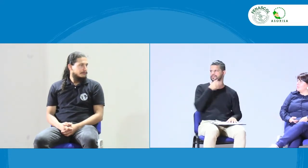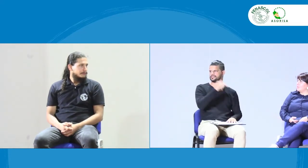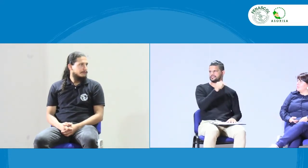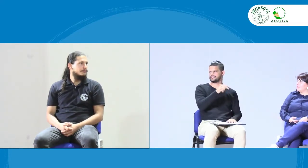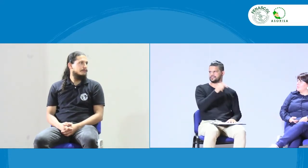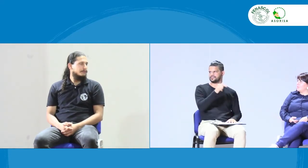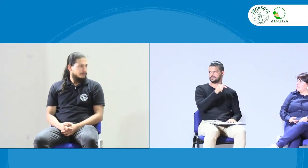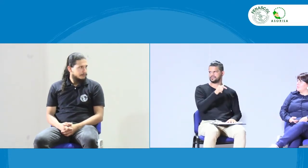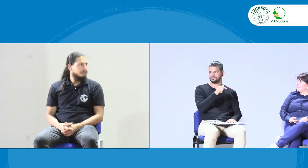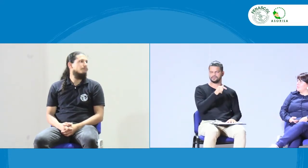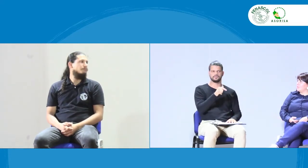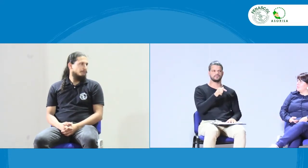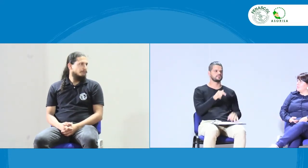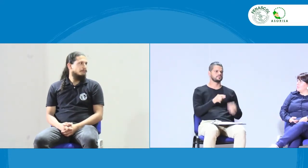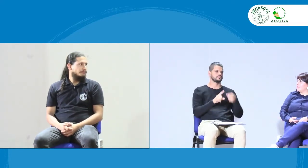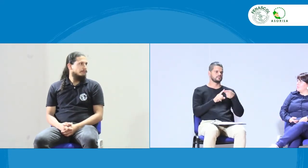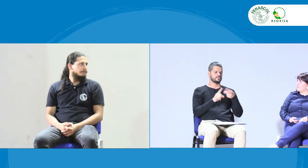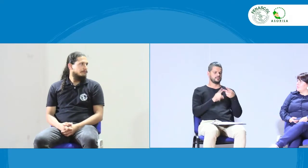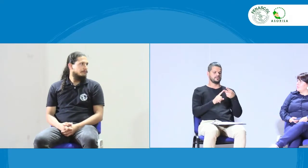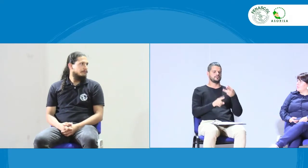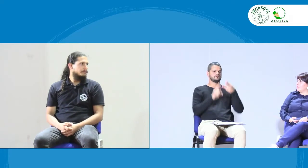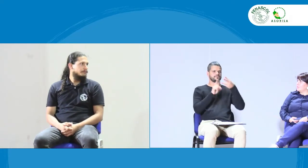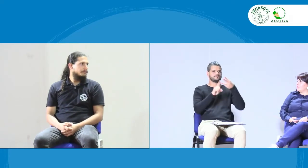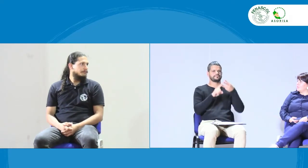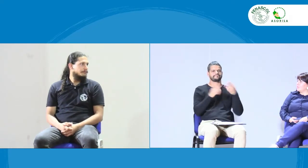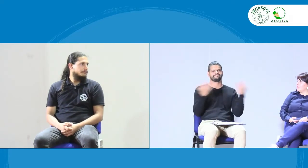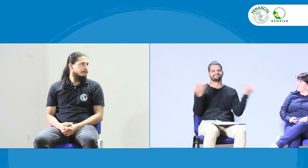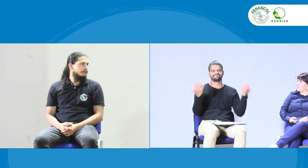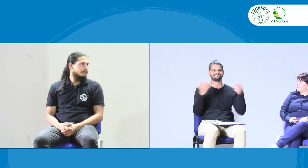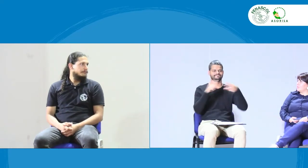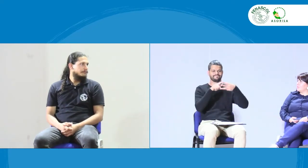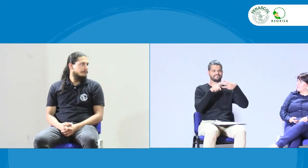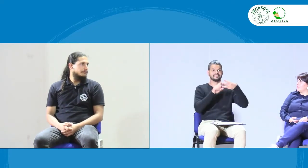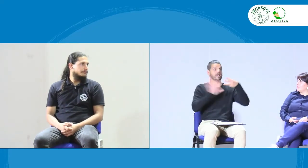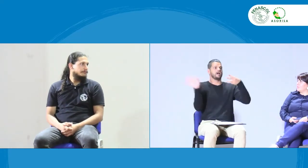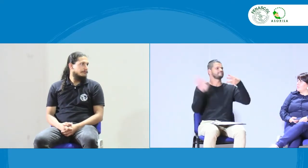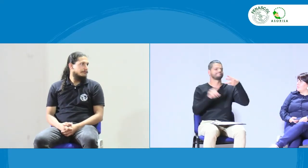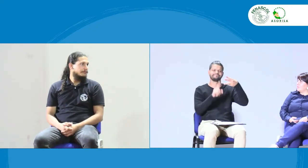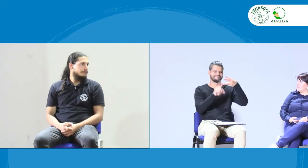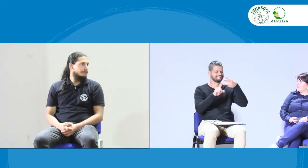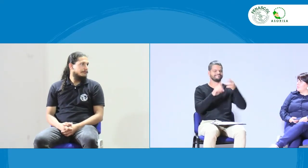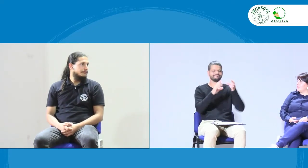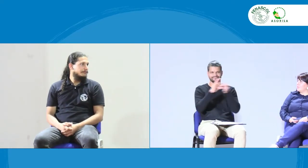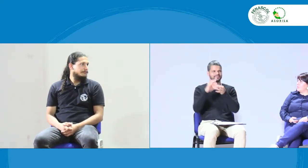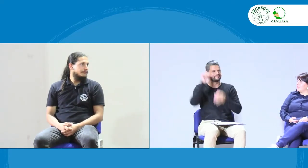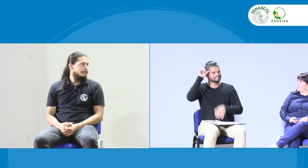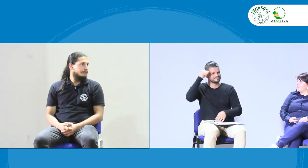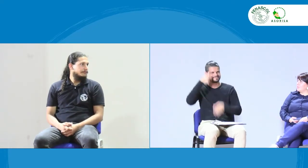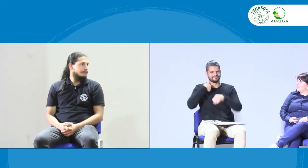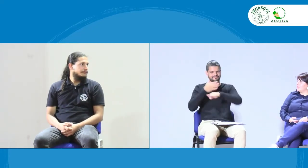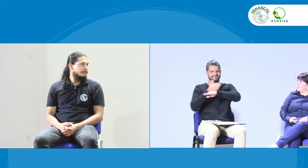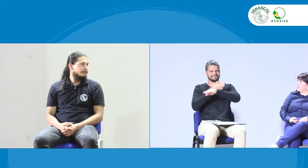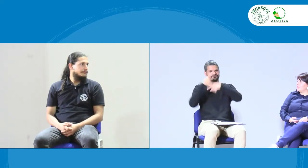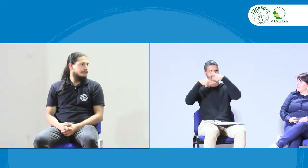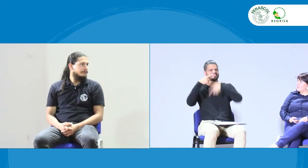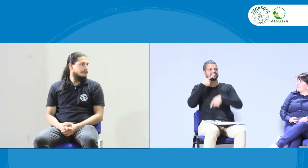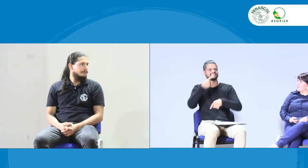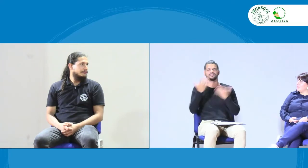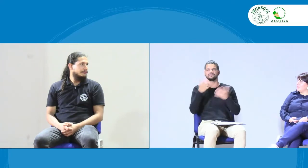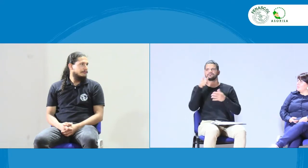movimiento asociativo. Entonces creo que las asociaciones deben hacer difusión en este aspecto. Otro punto, pues no son solo tres, más.